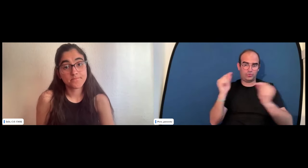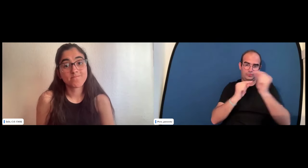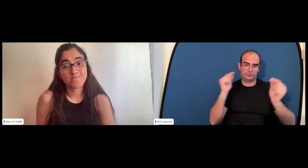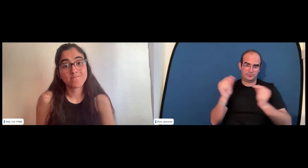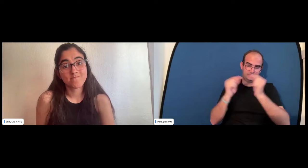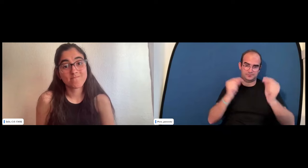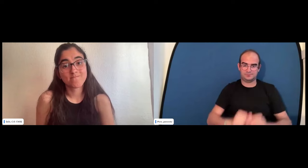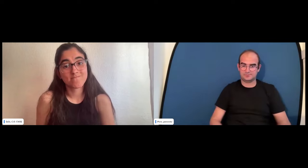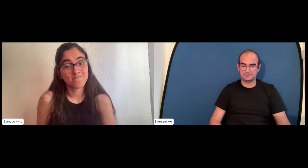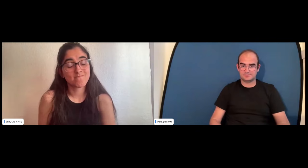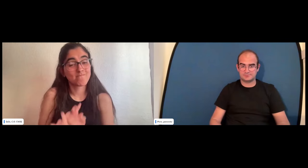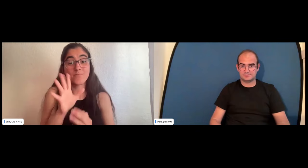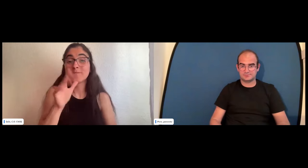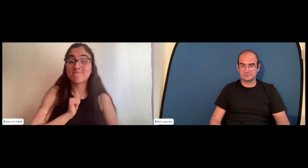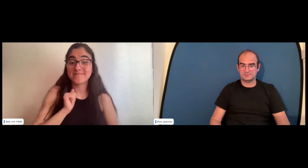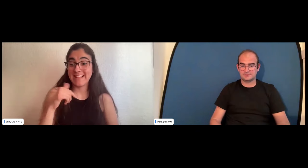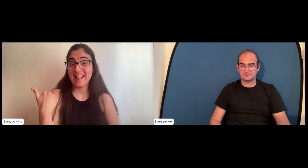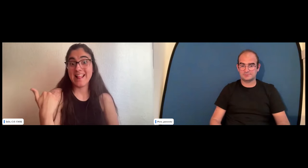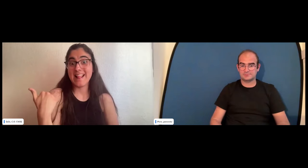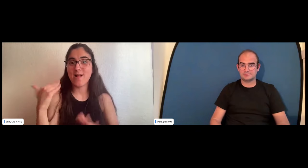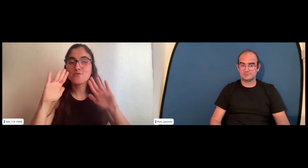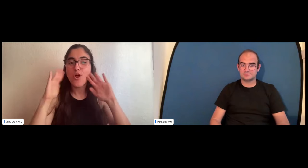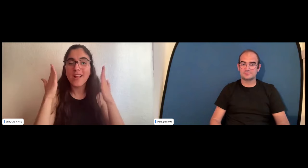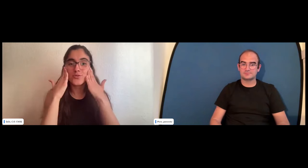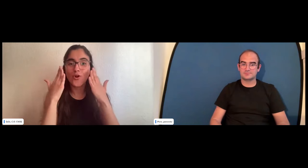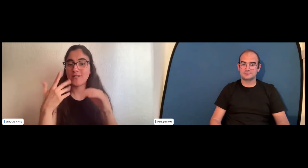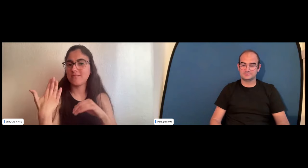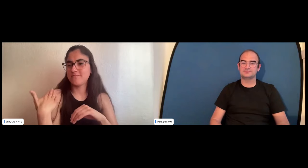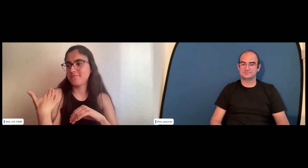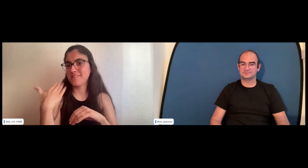juventud poder hablar de esto crear un espacio un foro